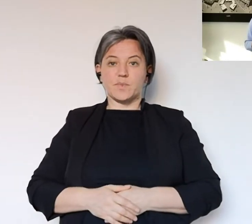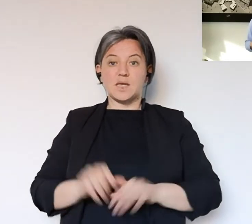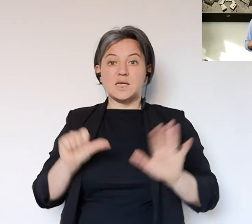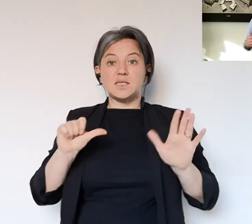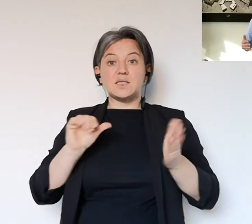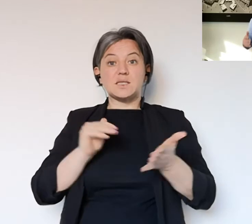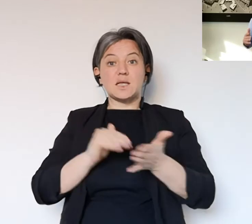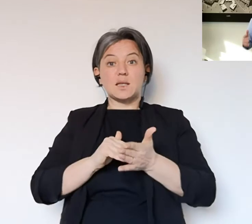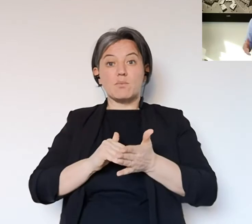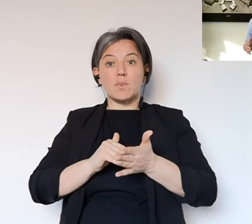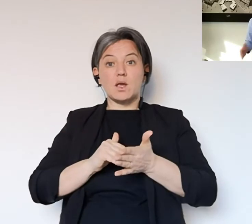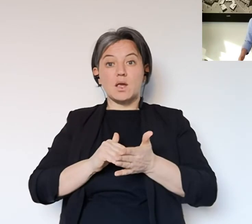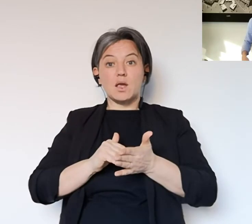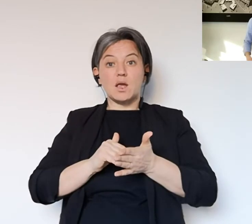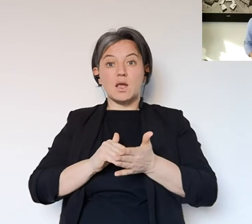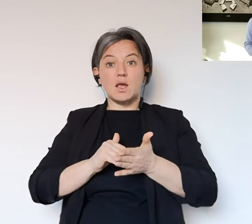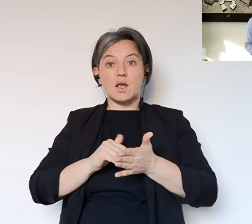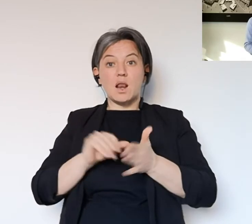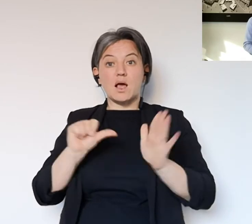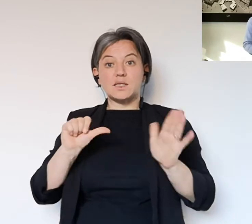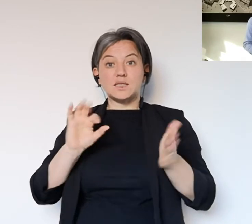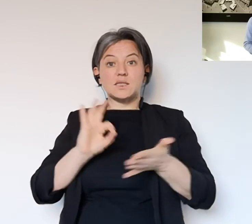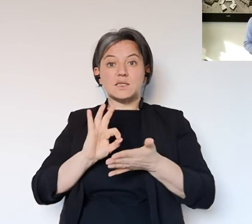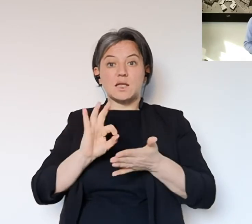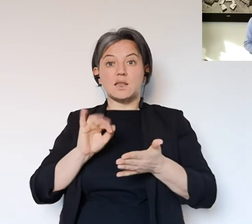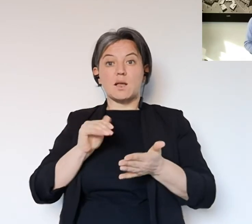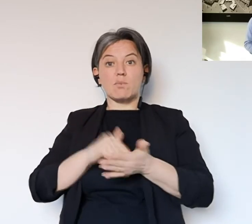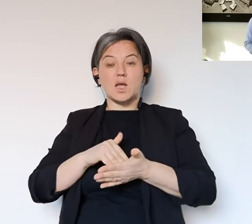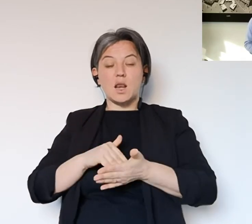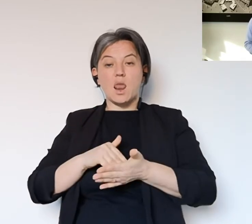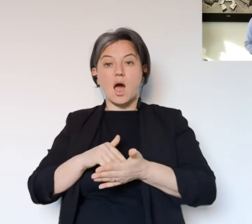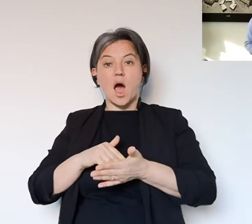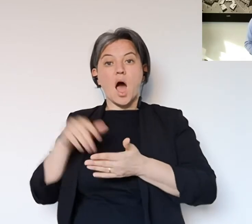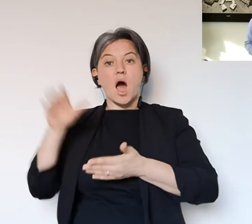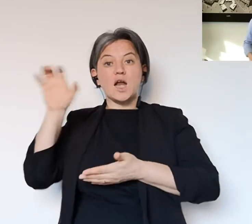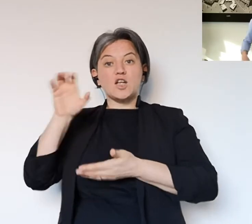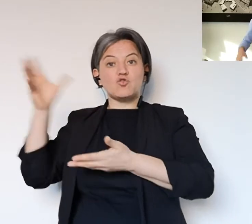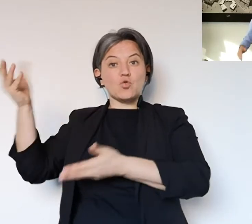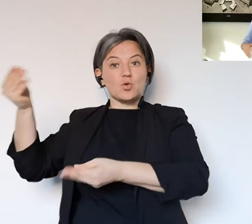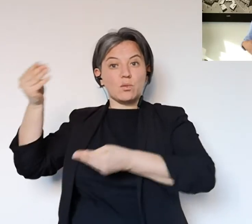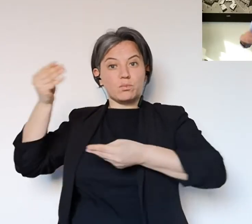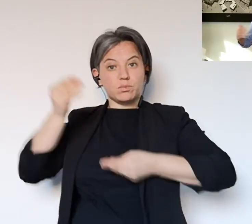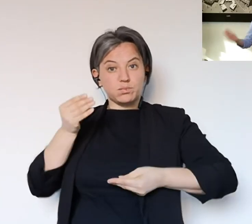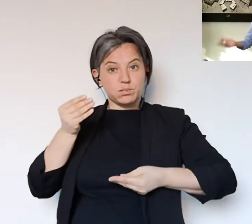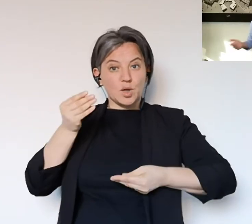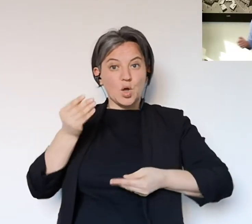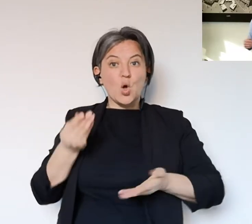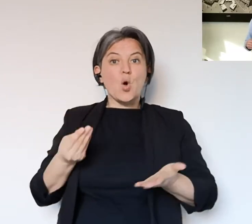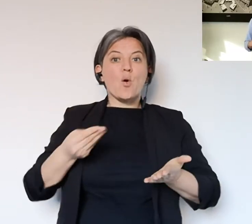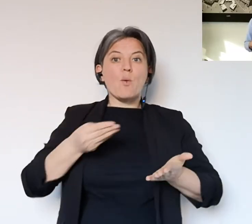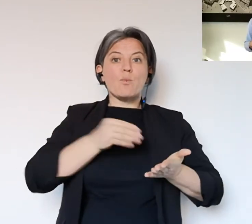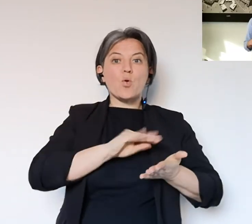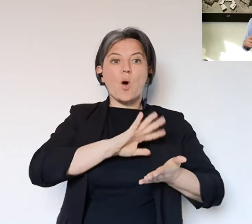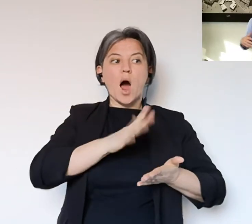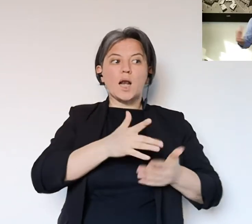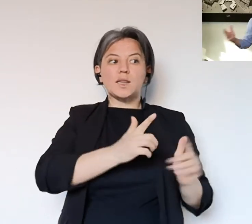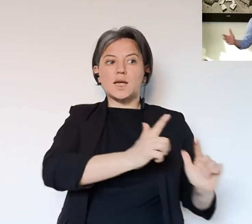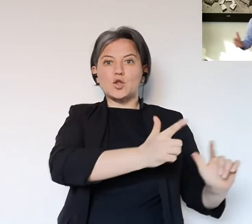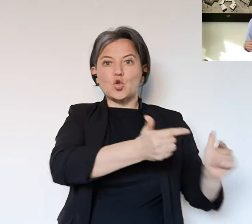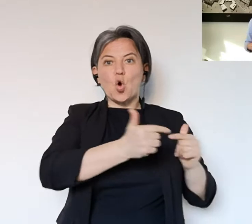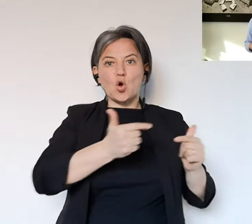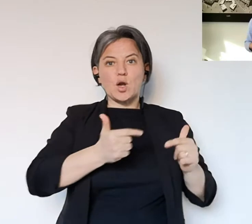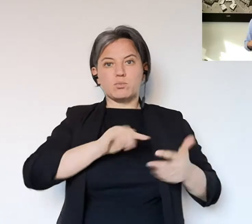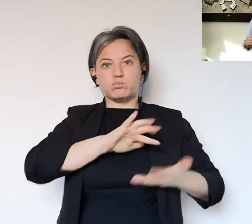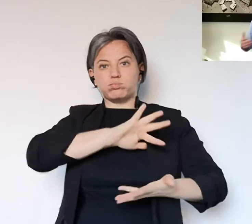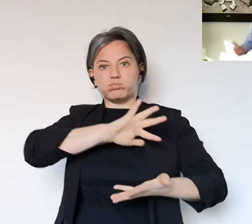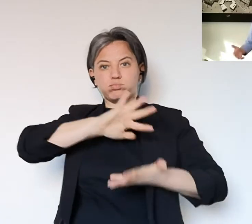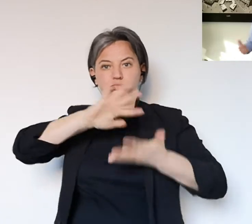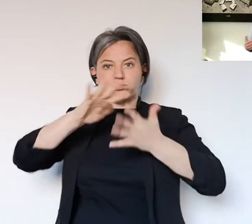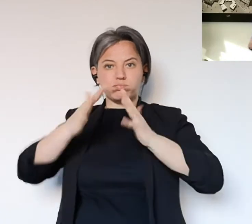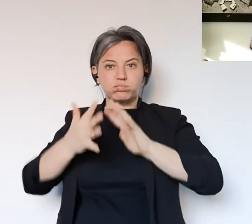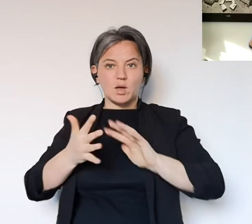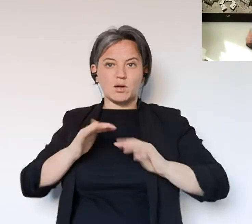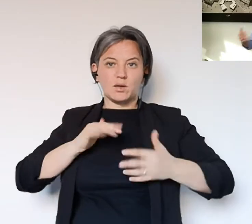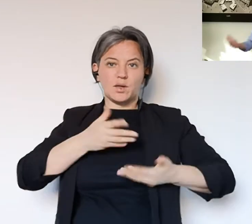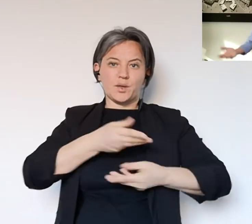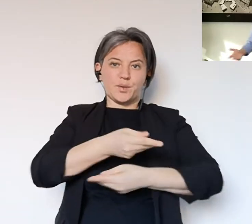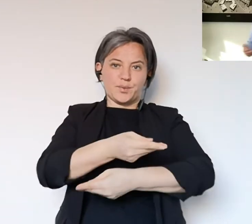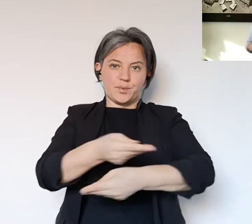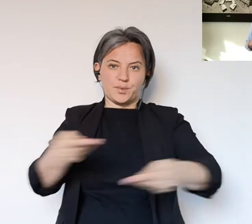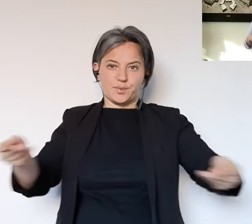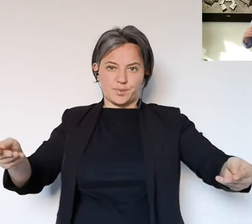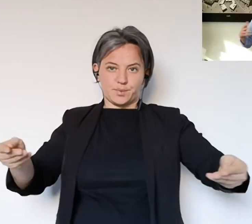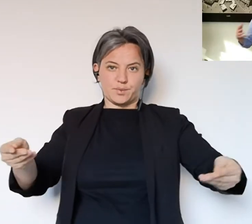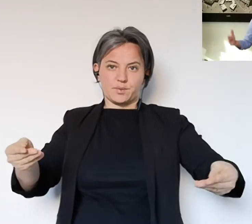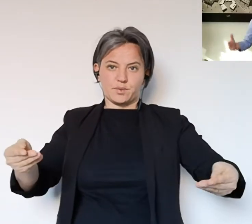'interno della buchetta delle lettere. Sono 60 mila che sono arrivate dalla regione. Le altre sono state le varie